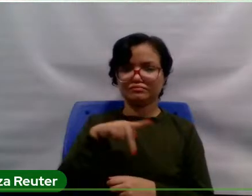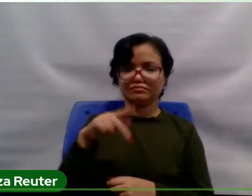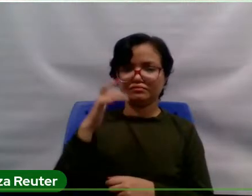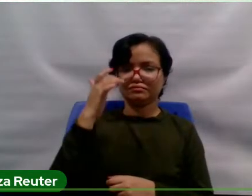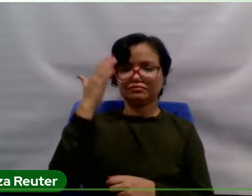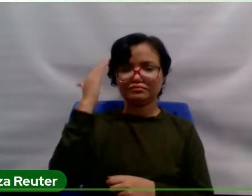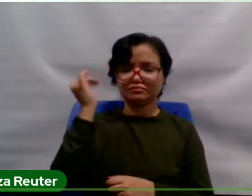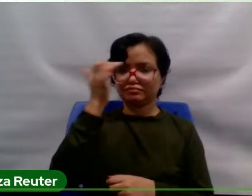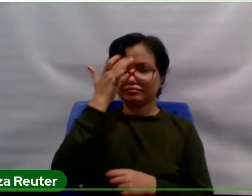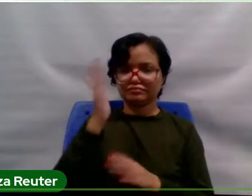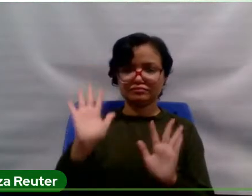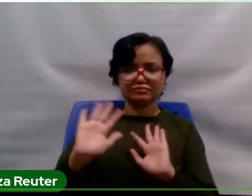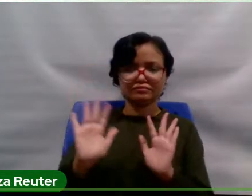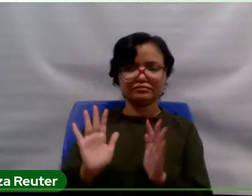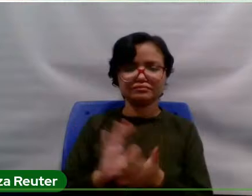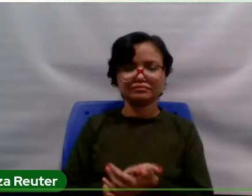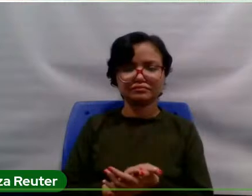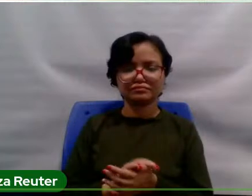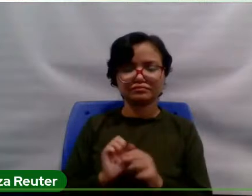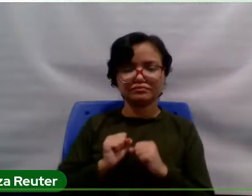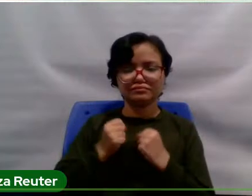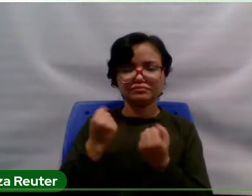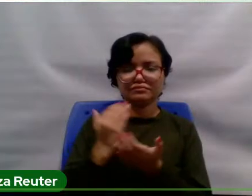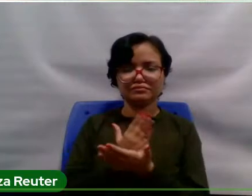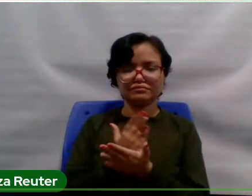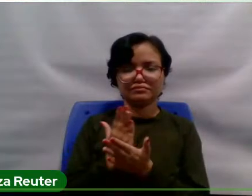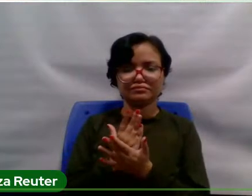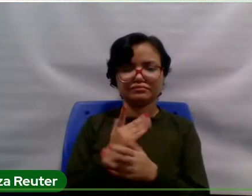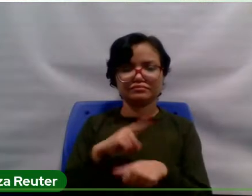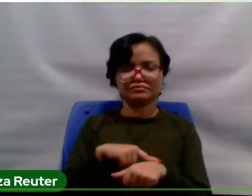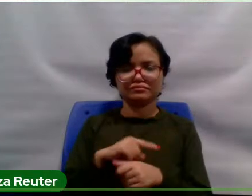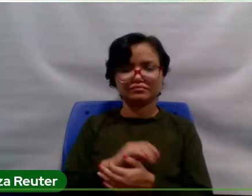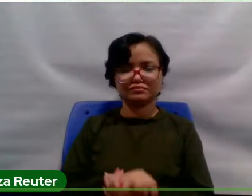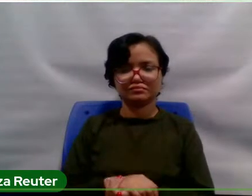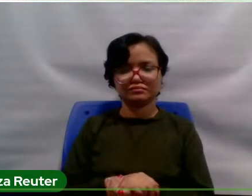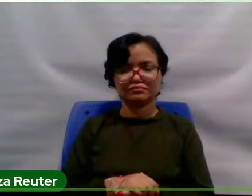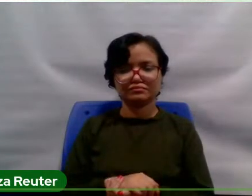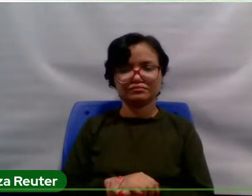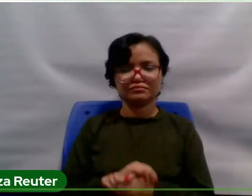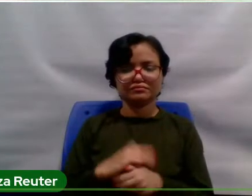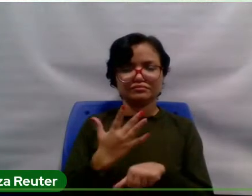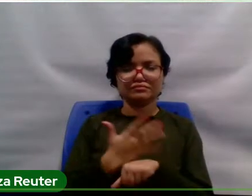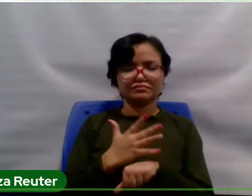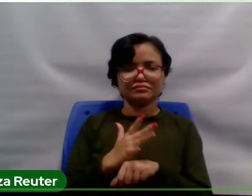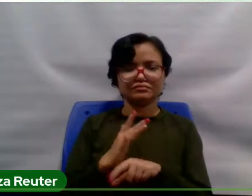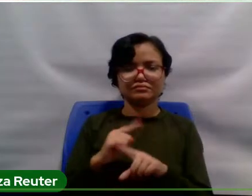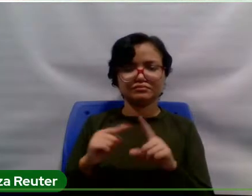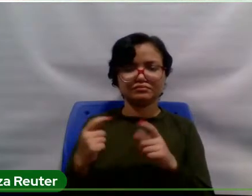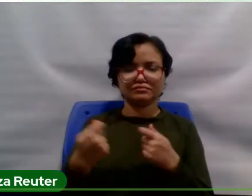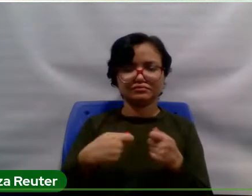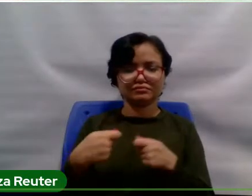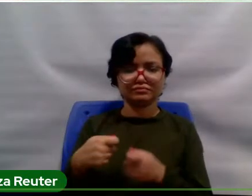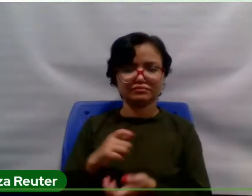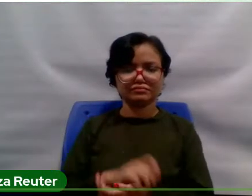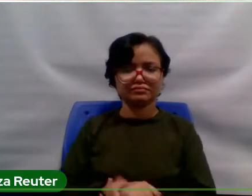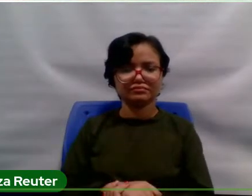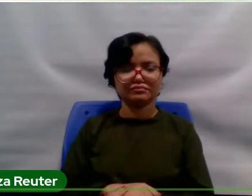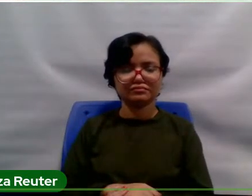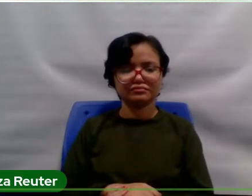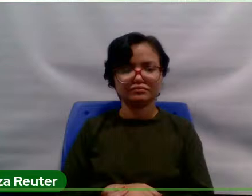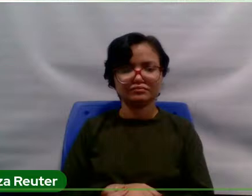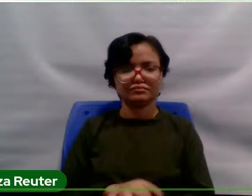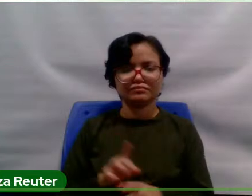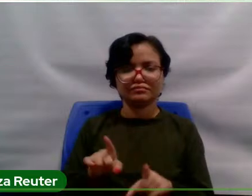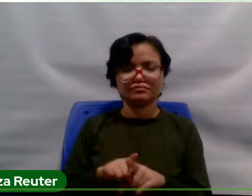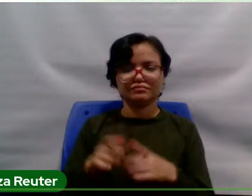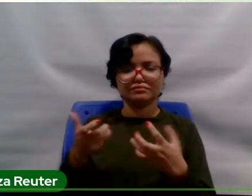algum tempo, né? Para estas ações, mas que é extremamente necessário. Também gostaria